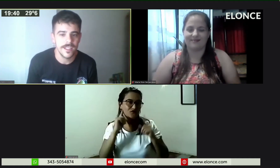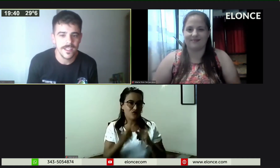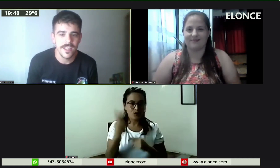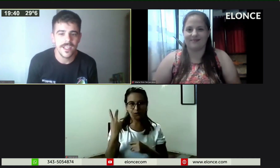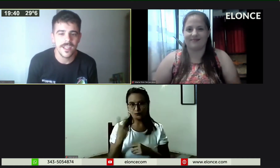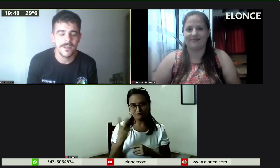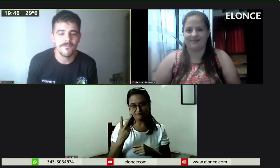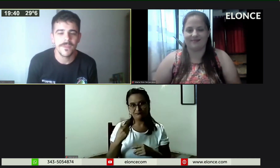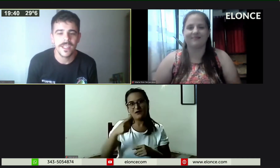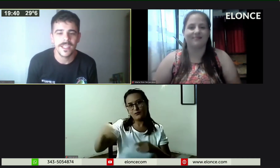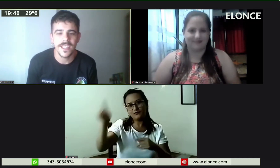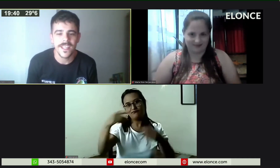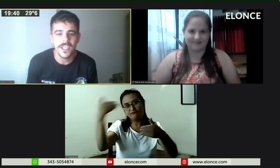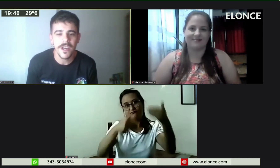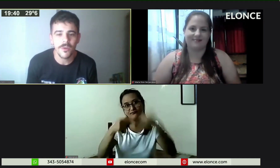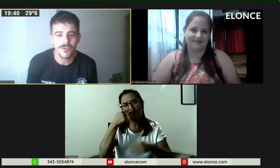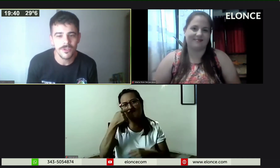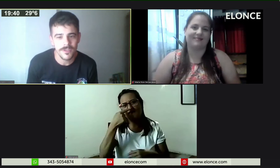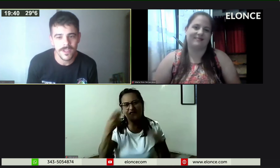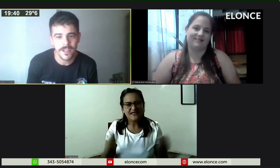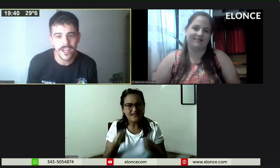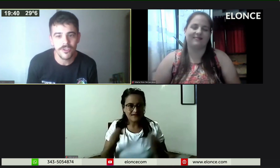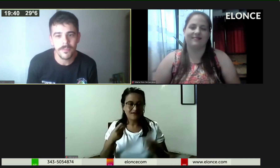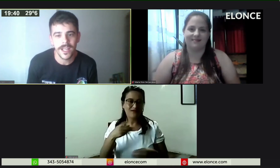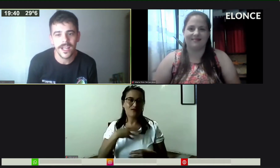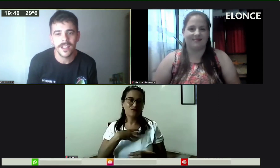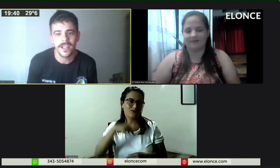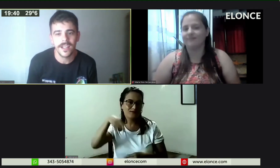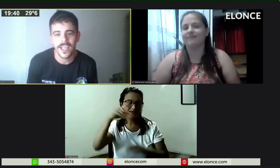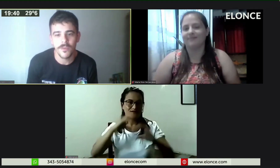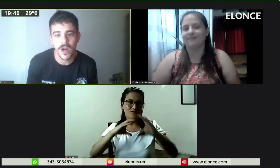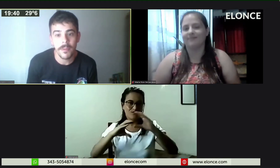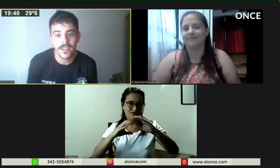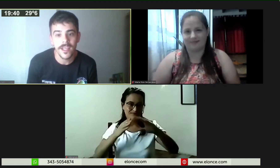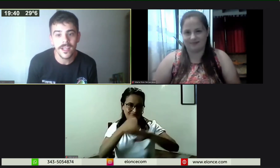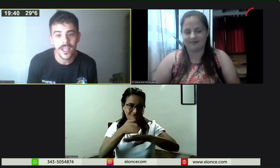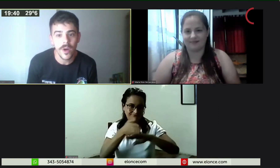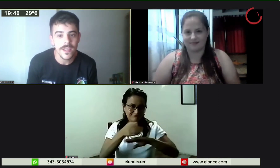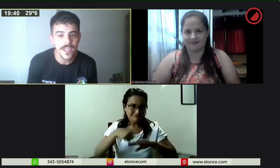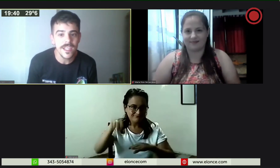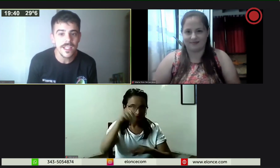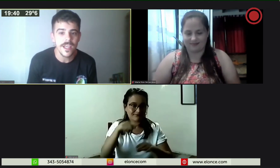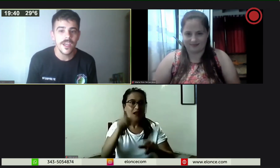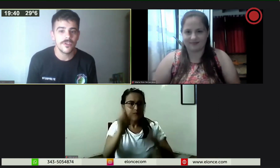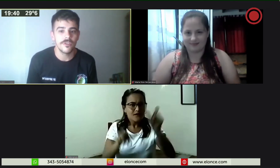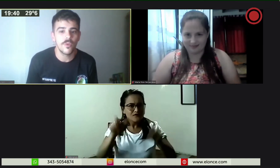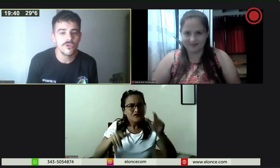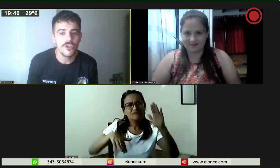iniciativa de cursos de verano para que la gente pueda aprender lengua de señas. Son cursos